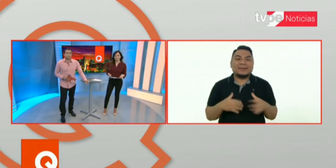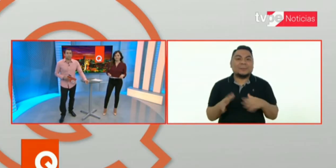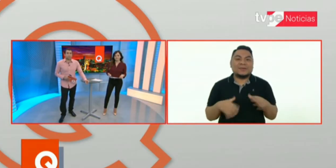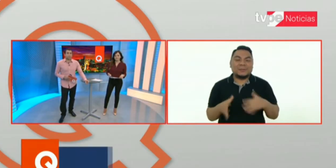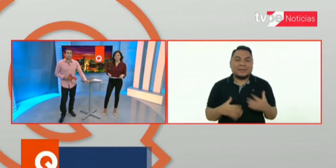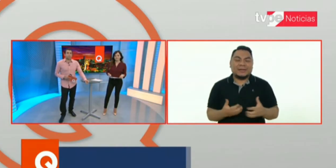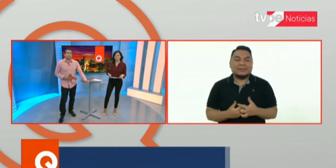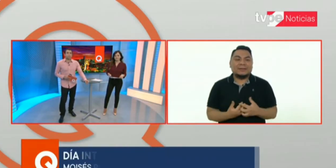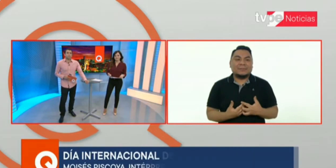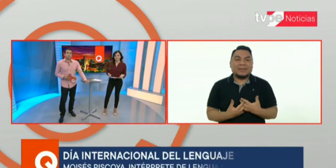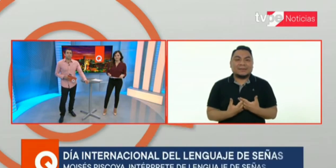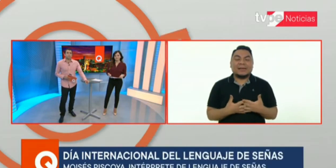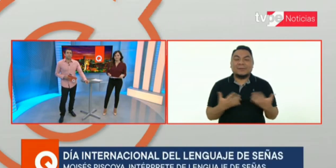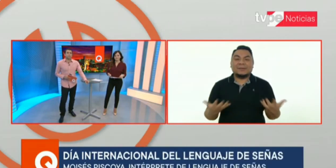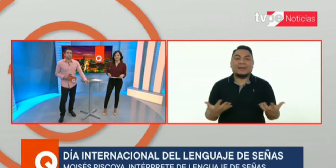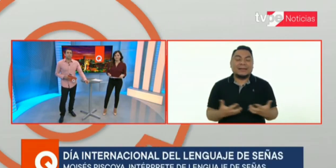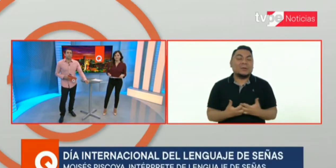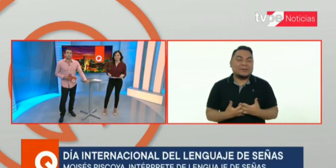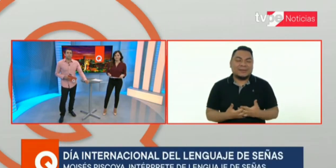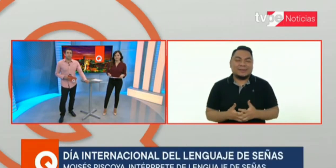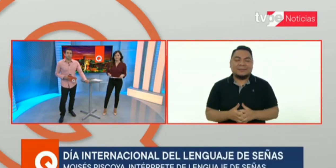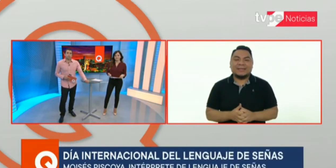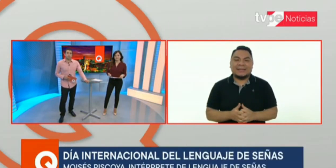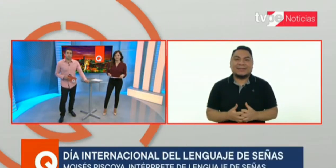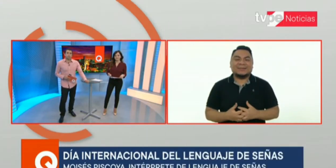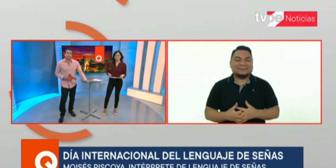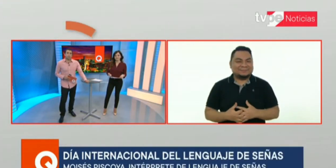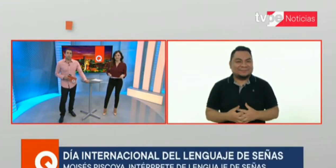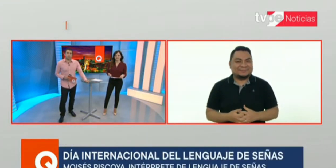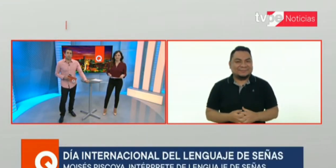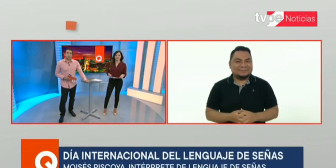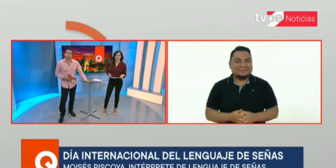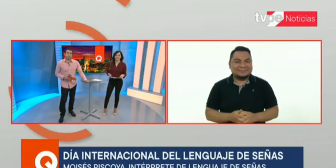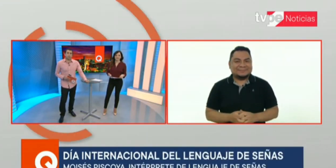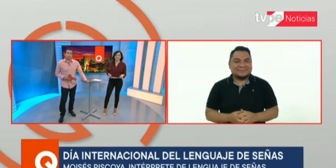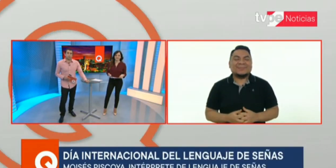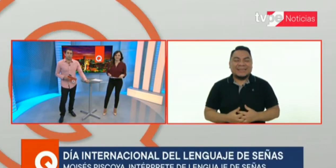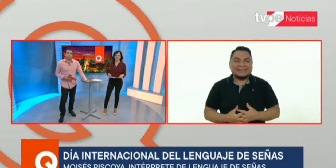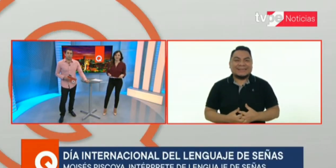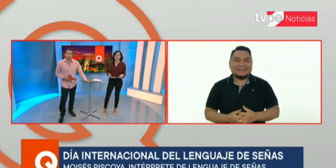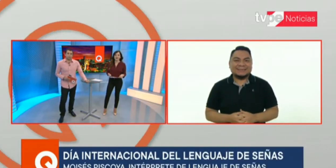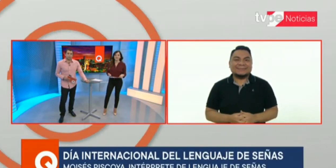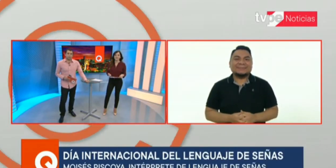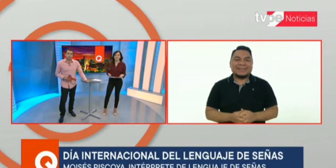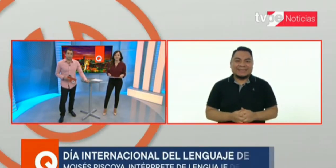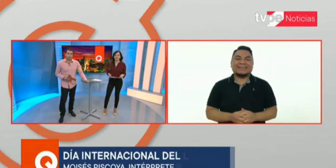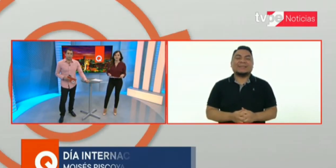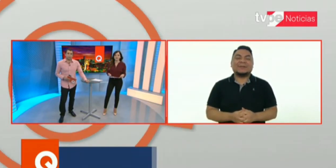espacios para que se haga visible la lengua de señas. Me la agradezco. Nuevamente, felicitaciones a Moisés. Un Un abrazo. Un abrazo. abrazo.